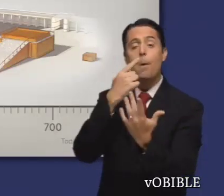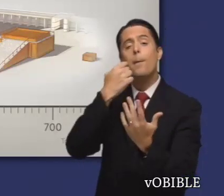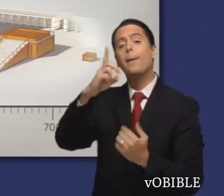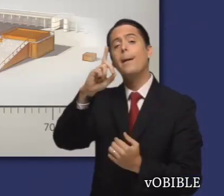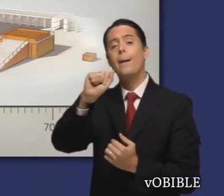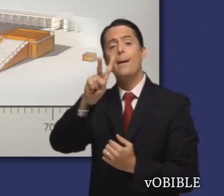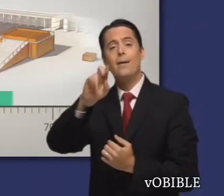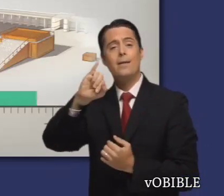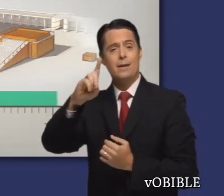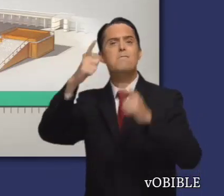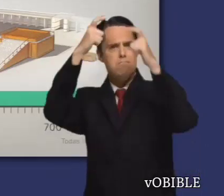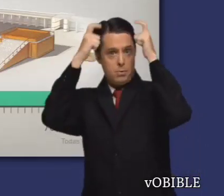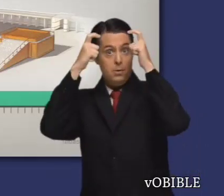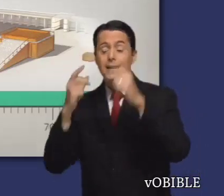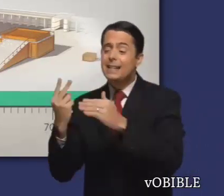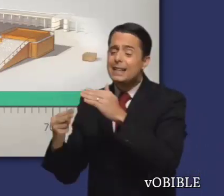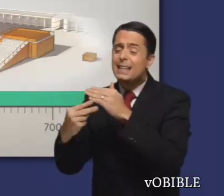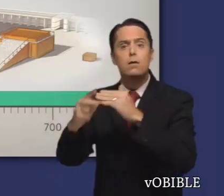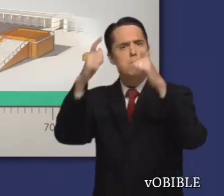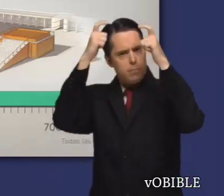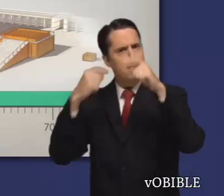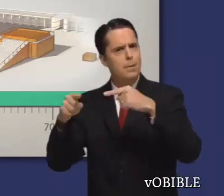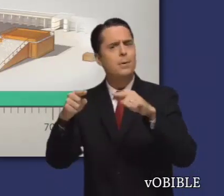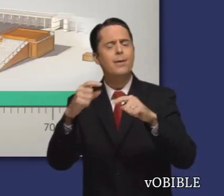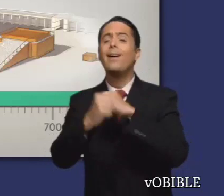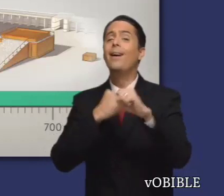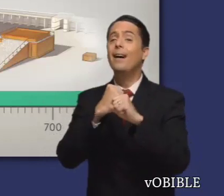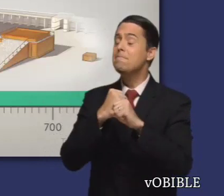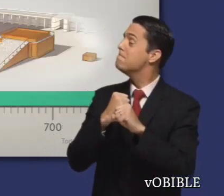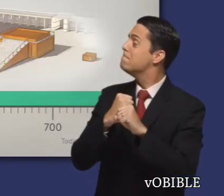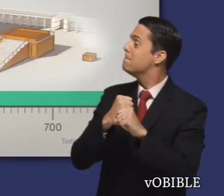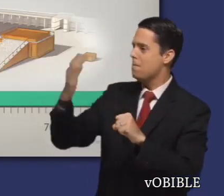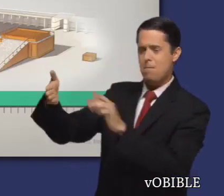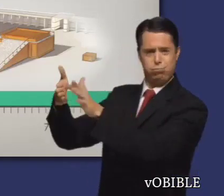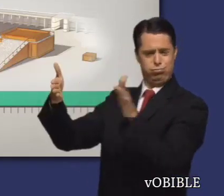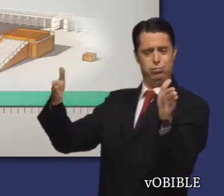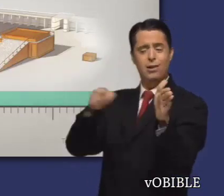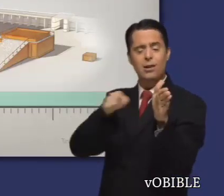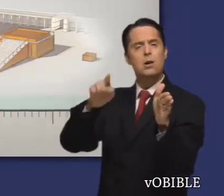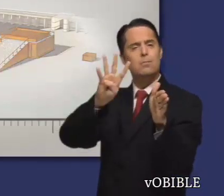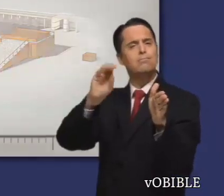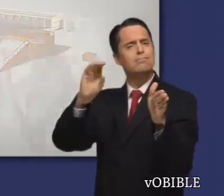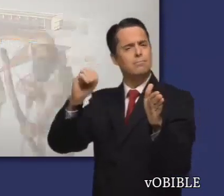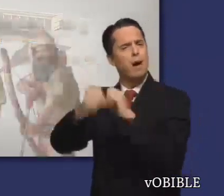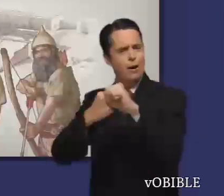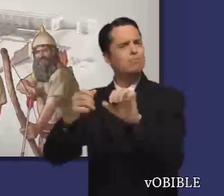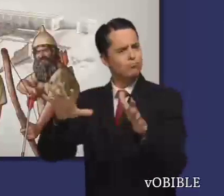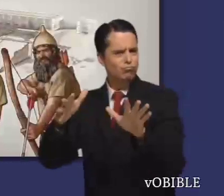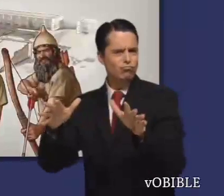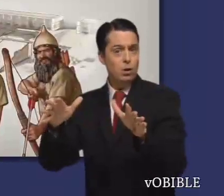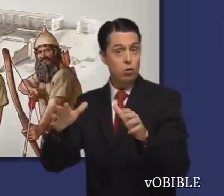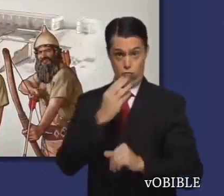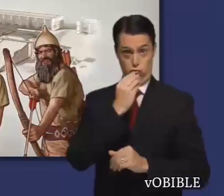años, siempre gobernó desde esta ciudad un descendiente de David. Por eso, a aquellos judíos les parecía